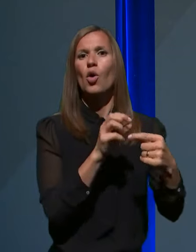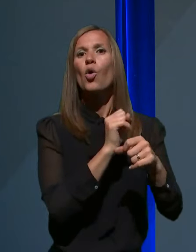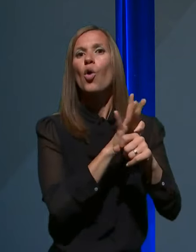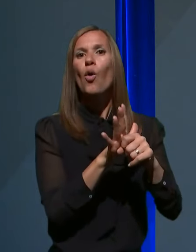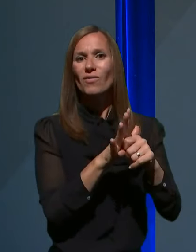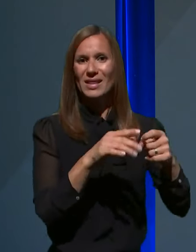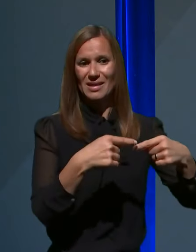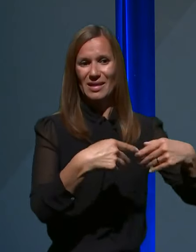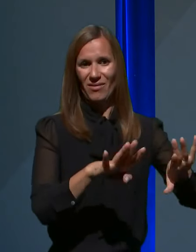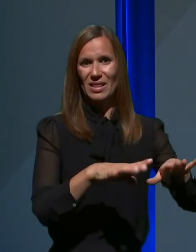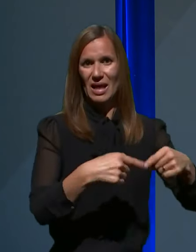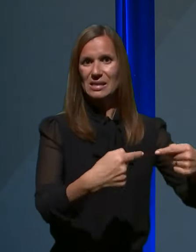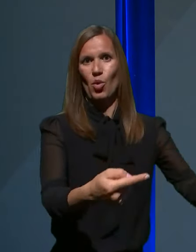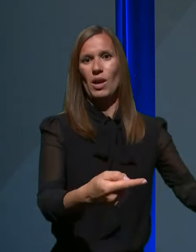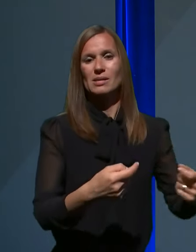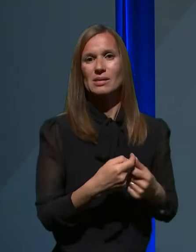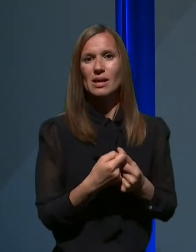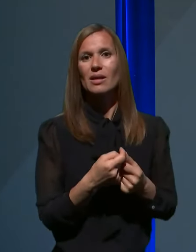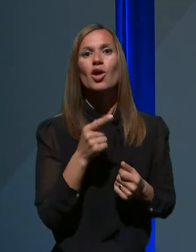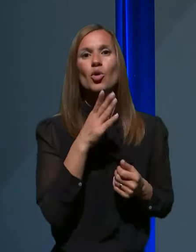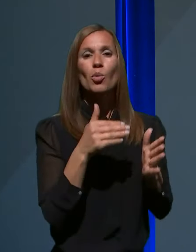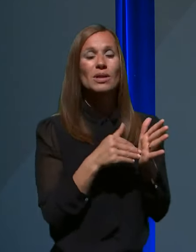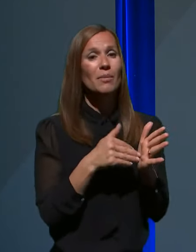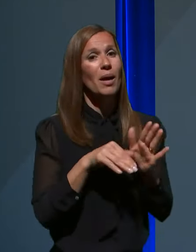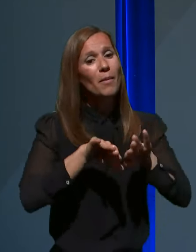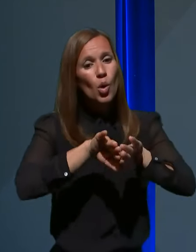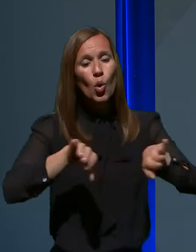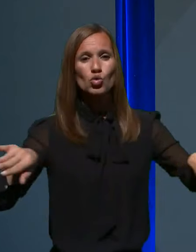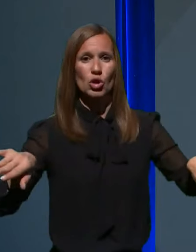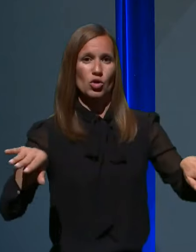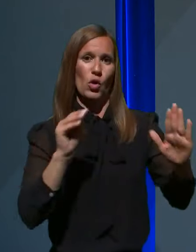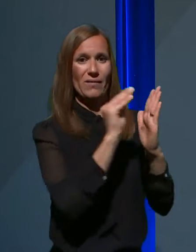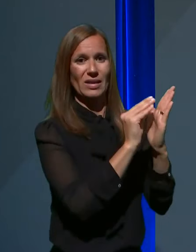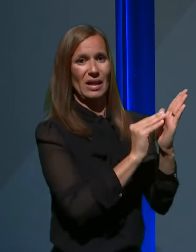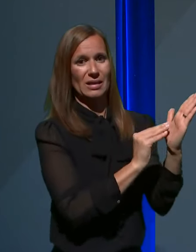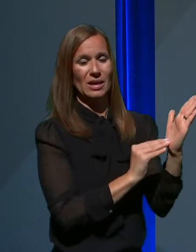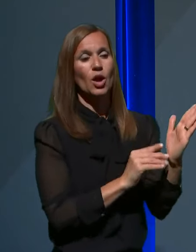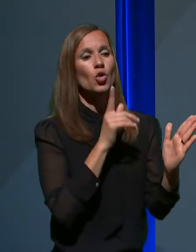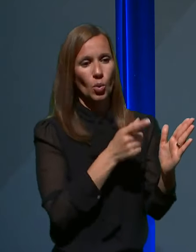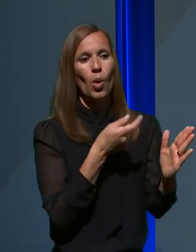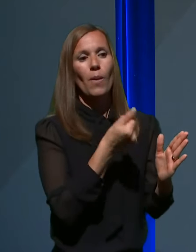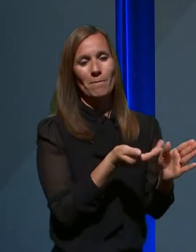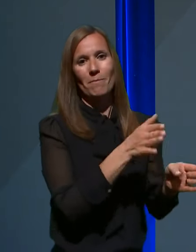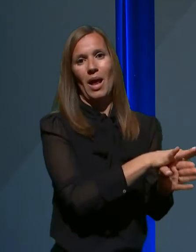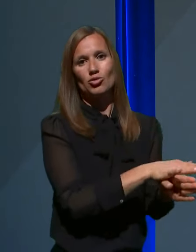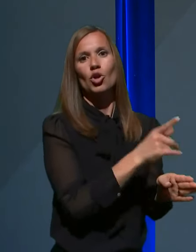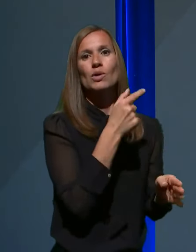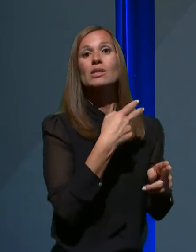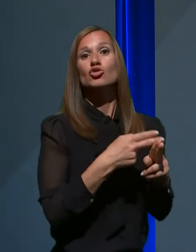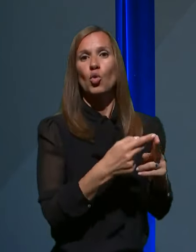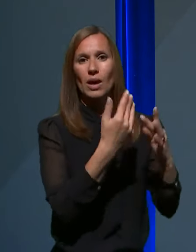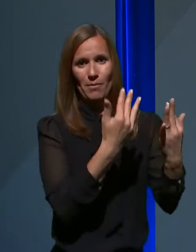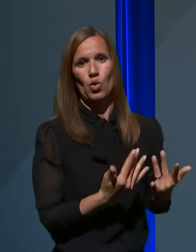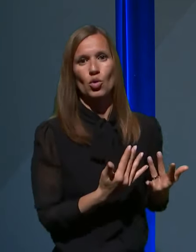bo moralo biti dodatno in ločeno, evidentirano in bo tudi pokrito iz državnega proračuna. Se